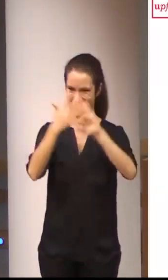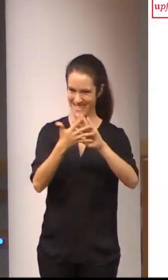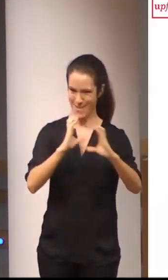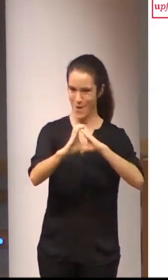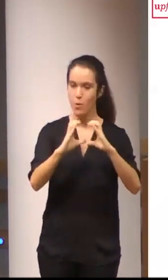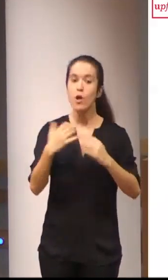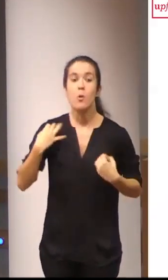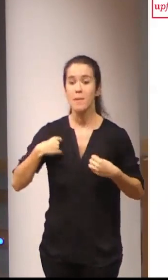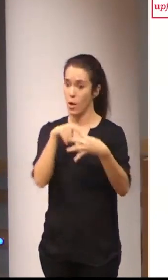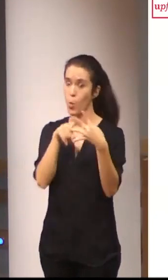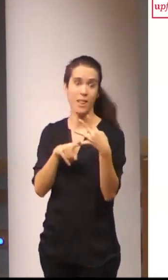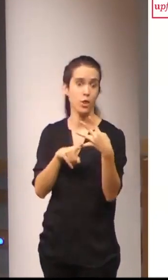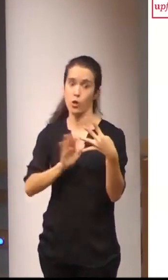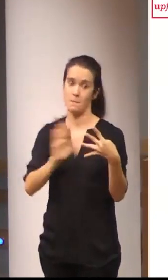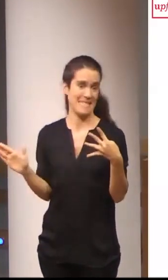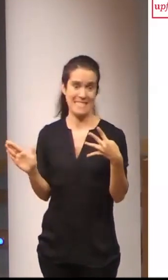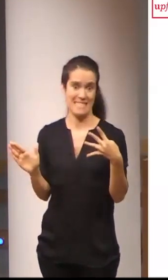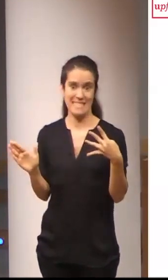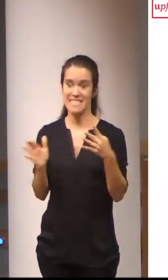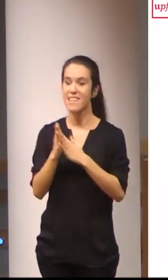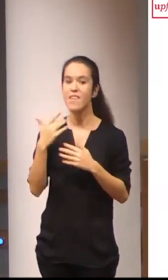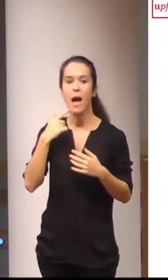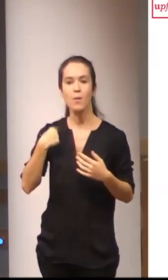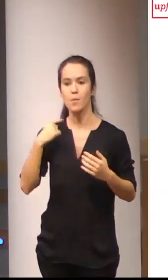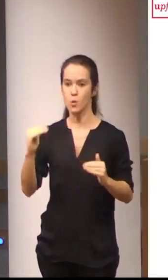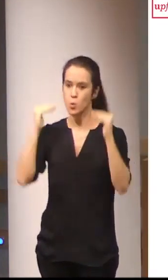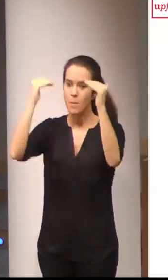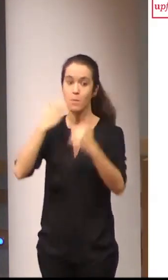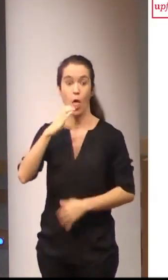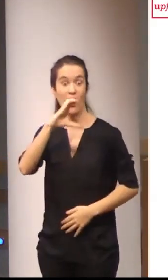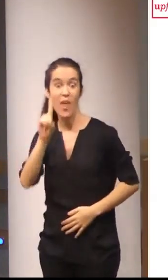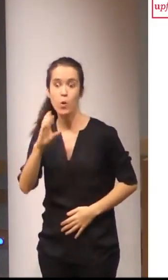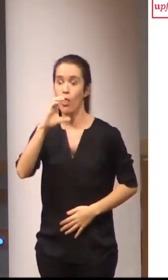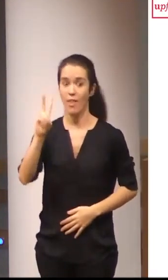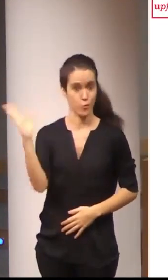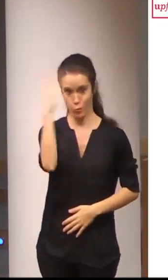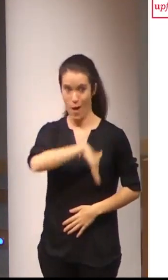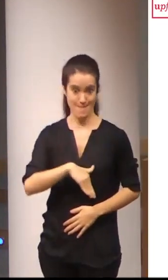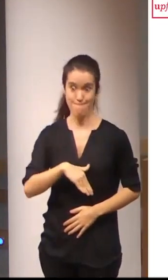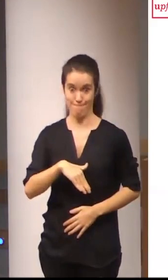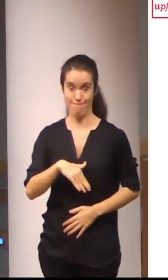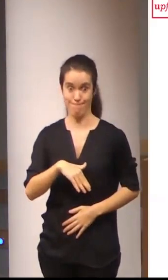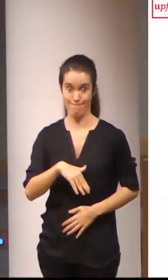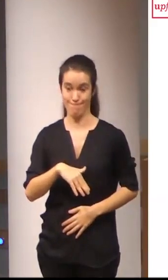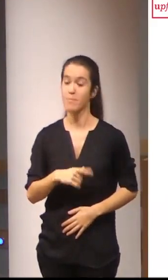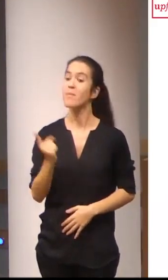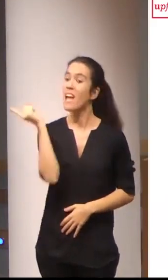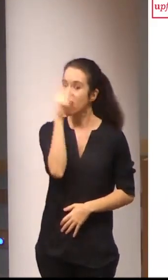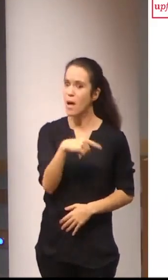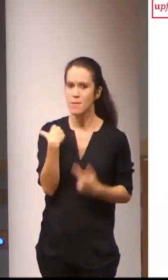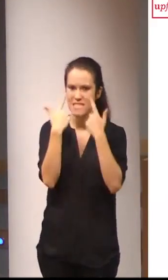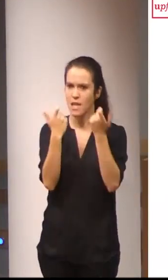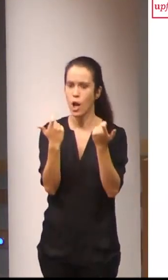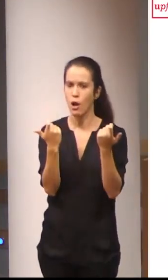cuatro primeros niveles de formación, dejando de lado los niveles superiores como son el C1 y el C2 y además hay una ausencia